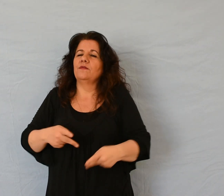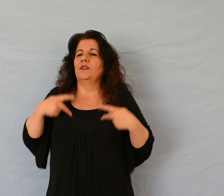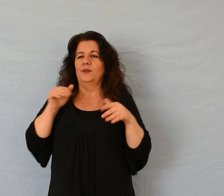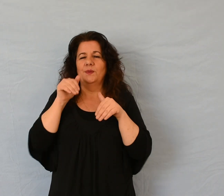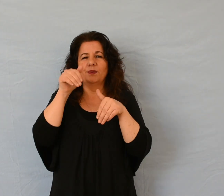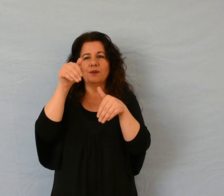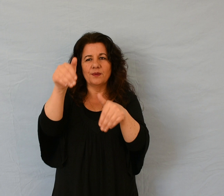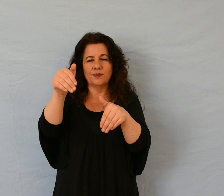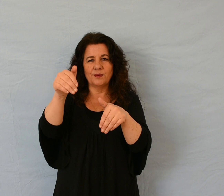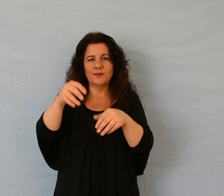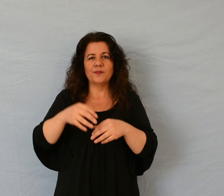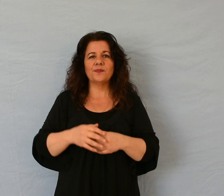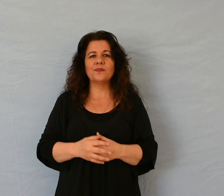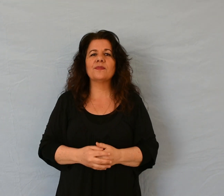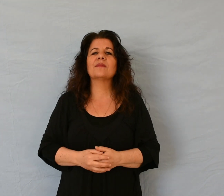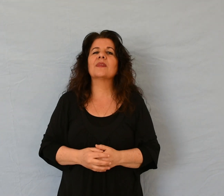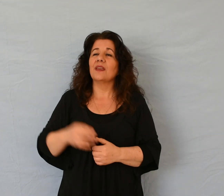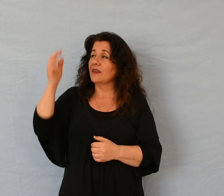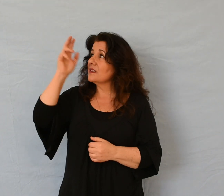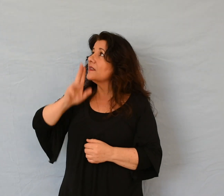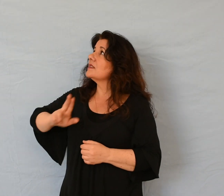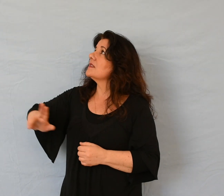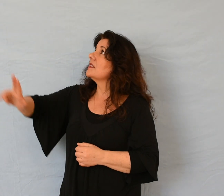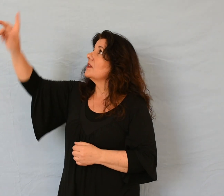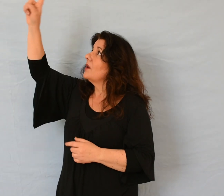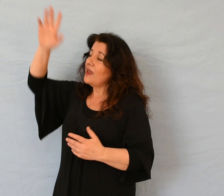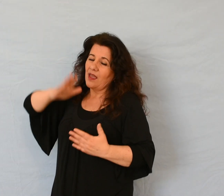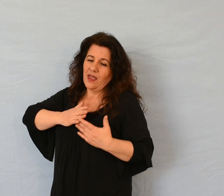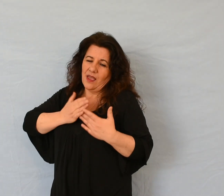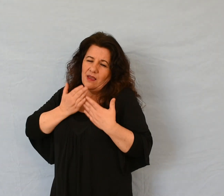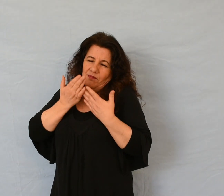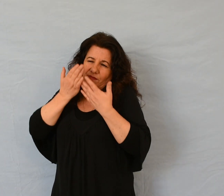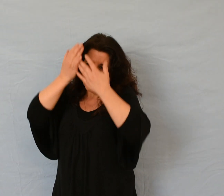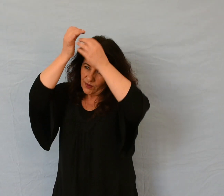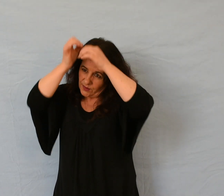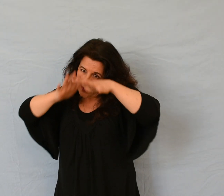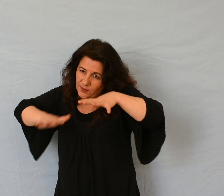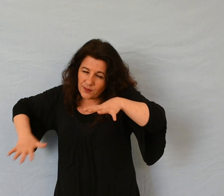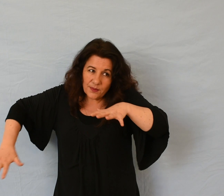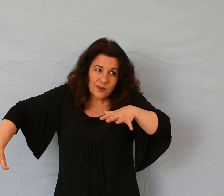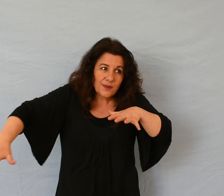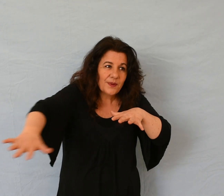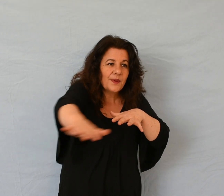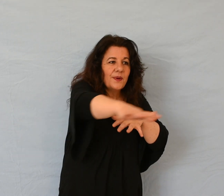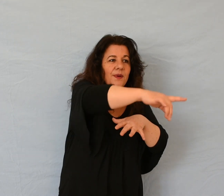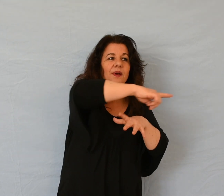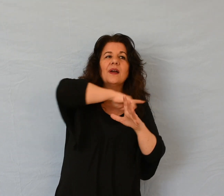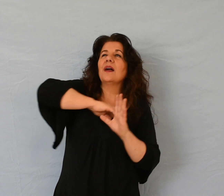Que ton amour, Seigneur, soit sur nous, comme notre espoir